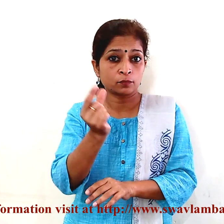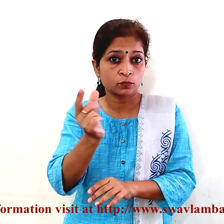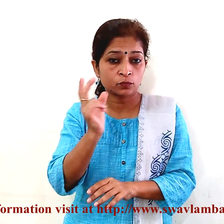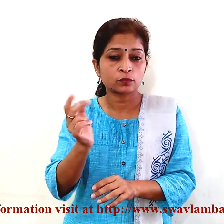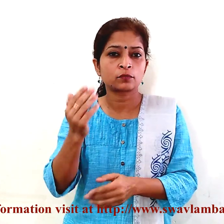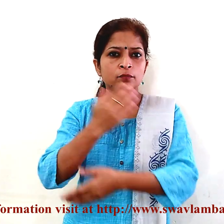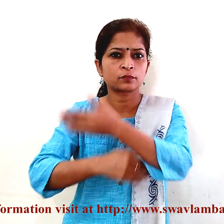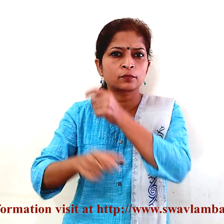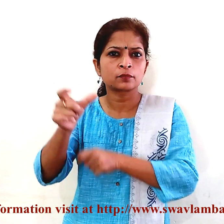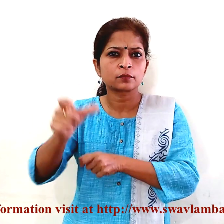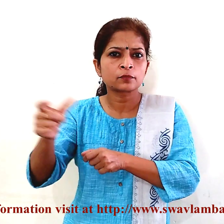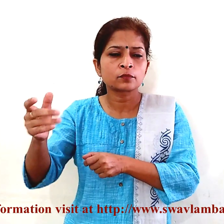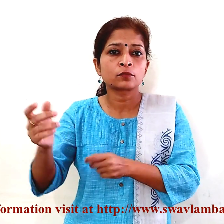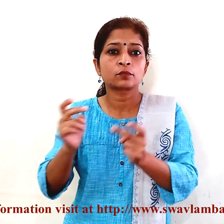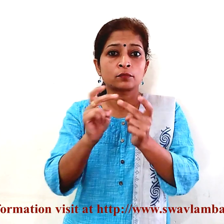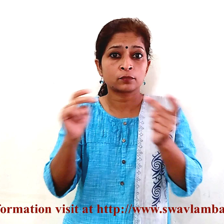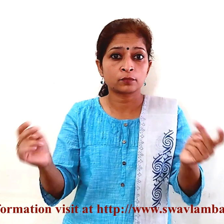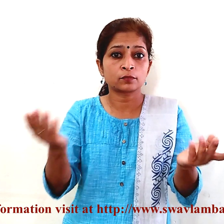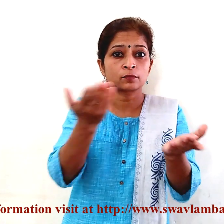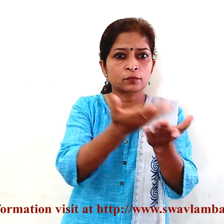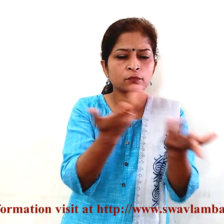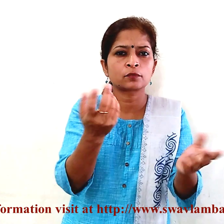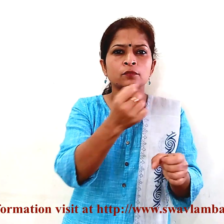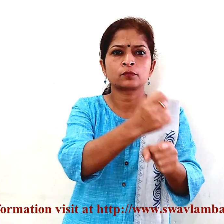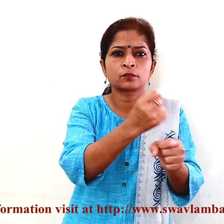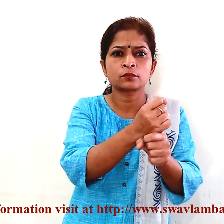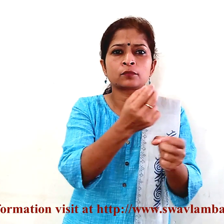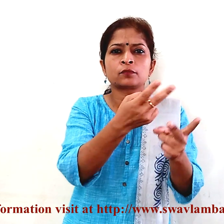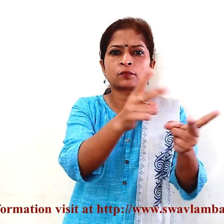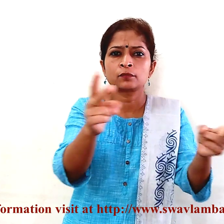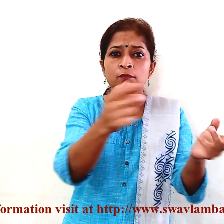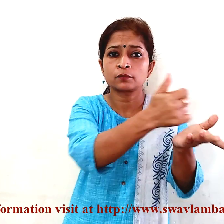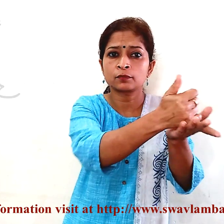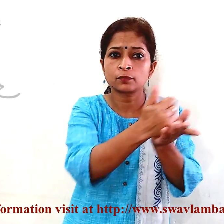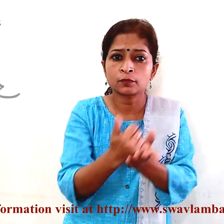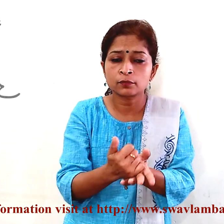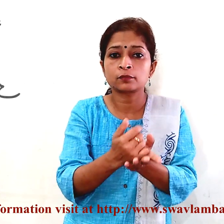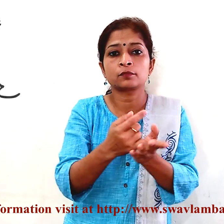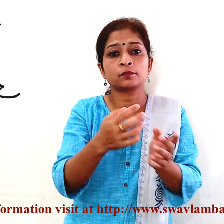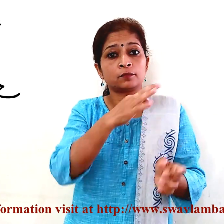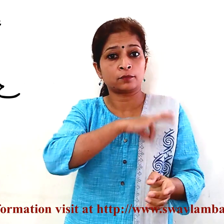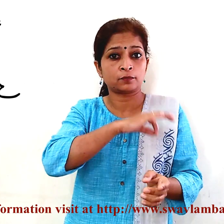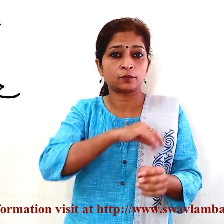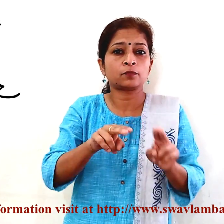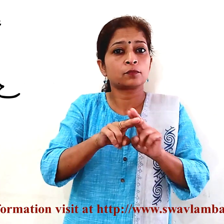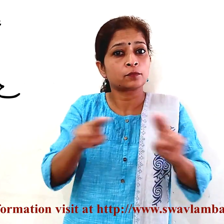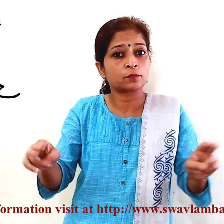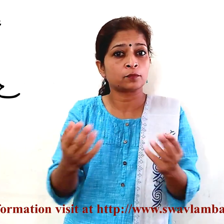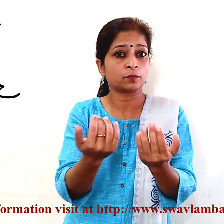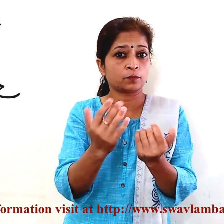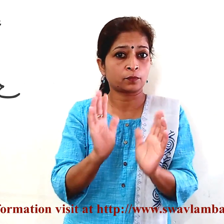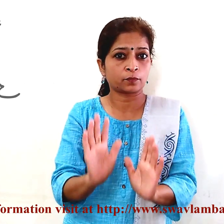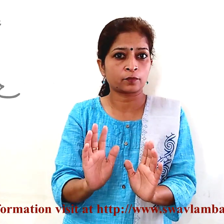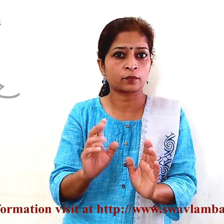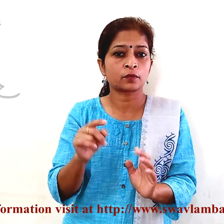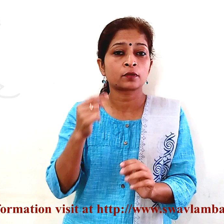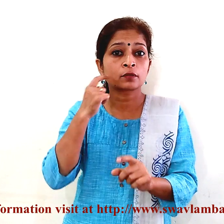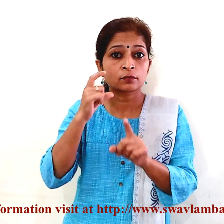उनलाइन आवेदन की साहिता से भी सरकार द्वारा दी गई सुविधाओं का लाब उठा सकेंगे। इस आईडी कार के